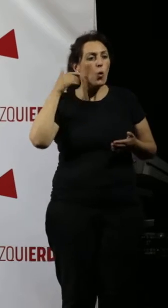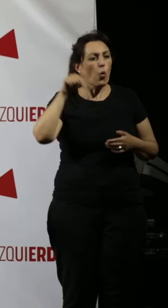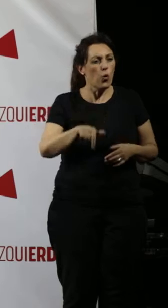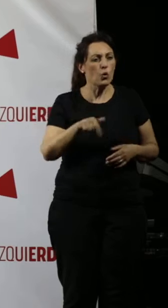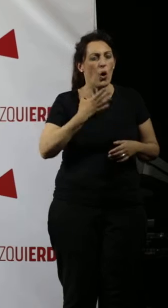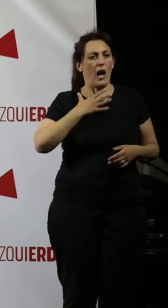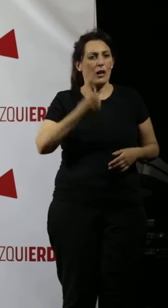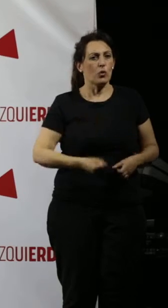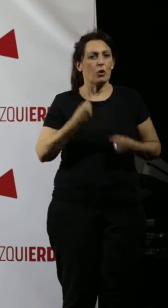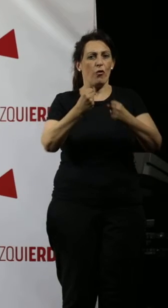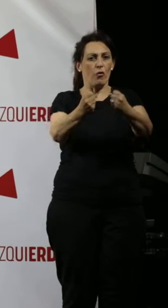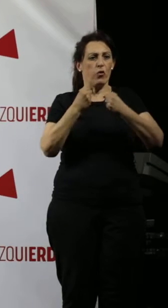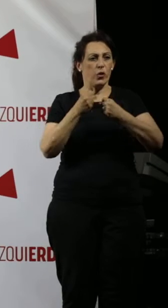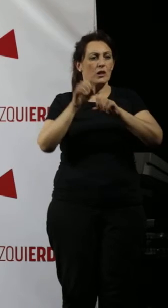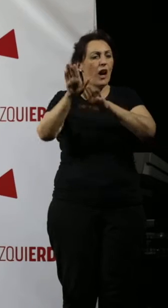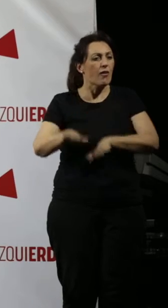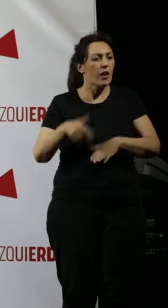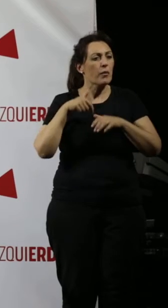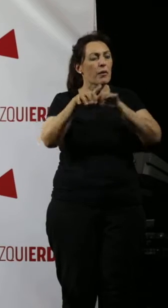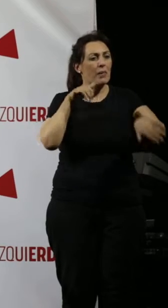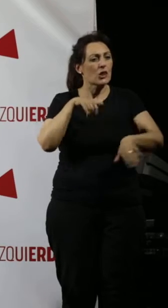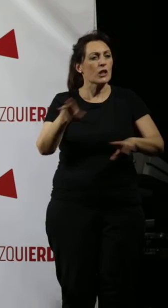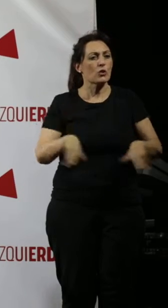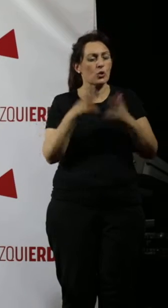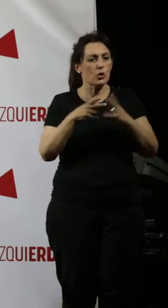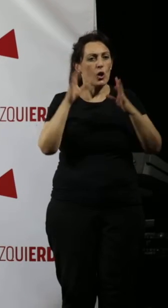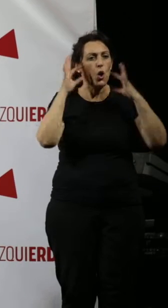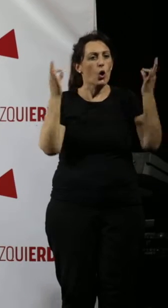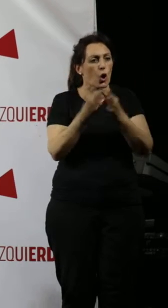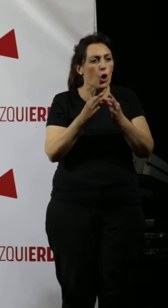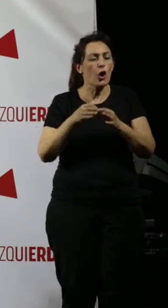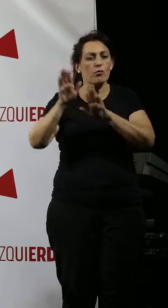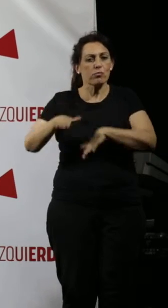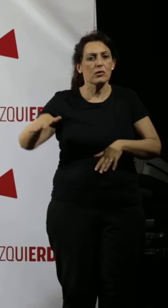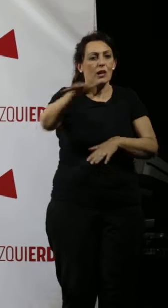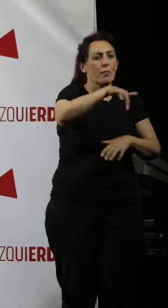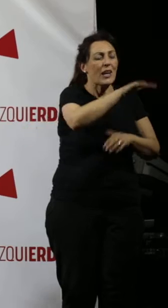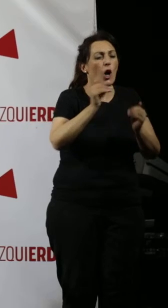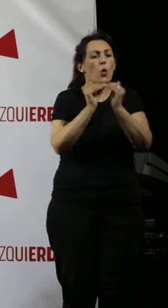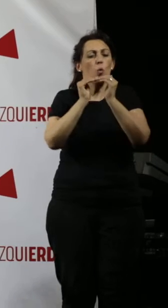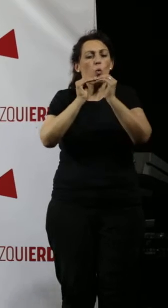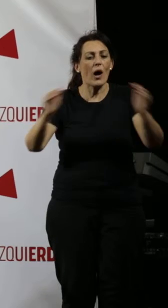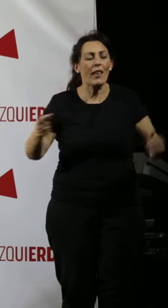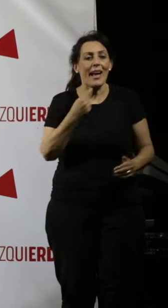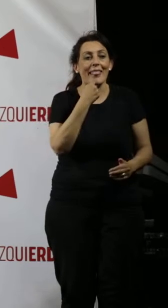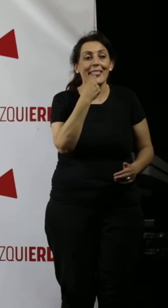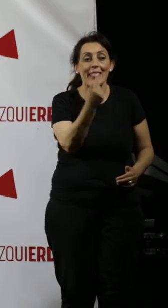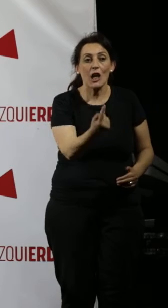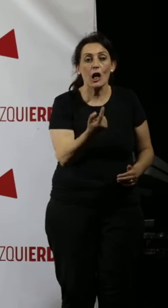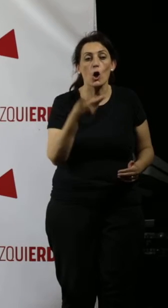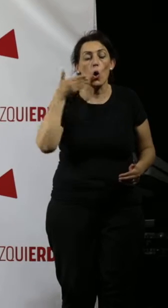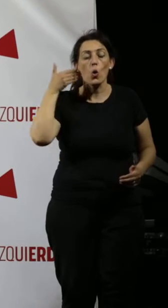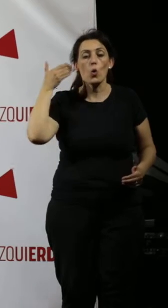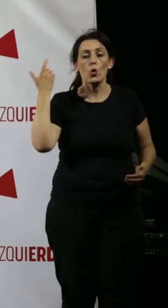Y dirigir un ayuntamiento fuerte en favor de la mayoría social. Y una Córdoba de los barrios y de igualdad. Y lo decimos con mucho orgullo.